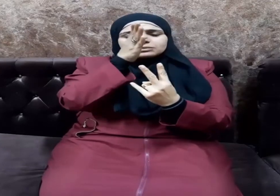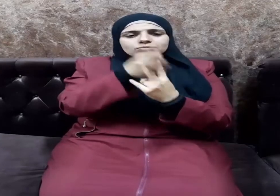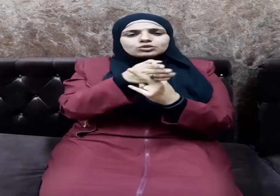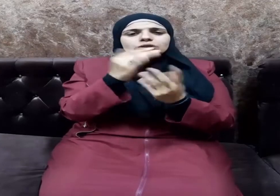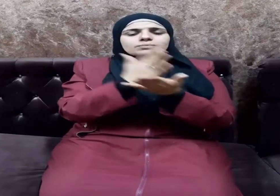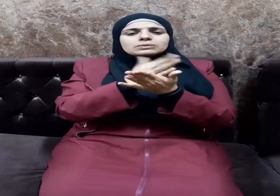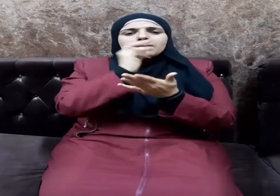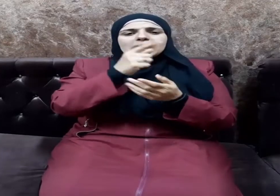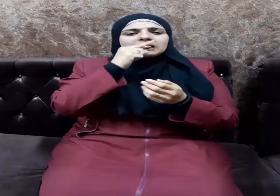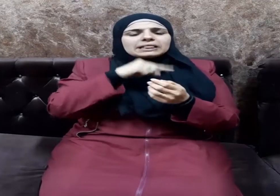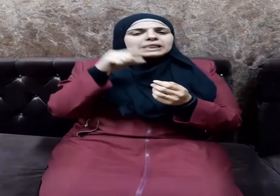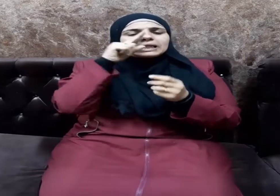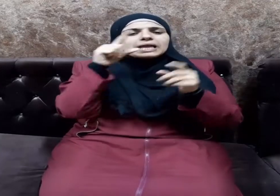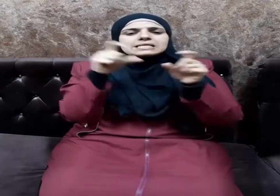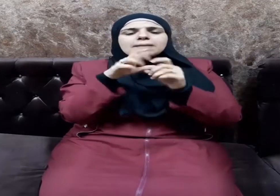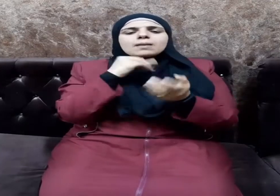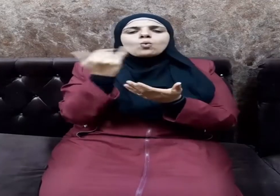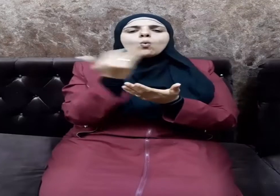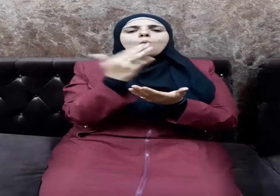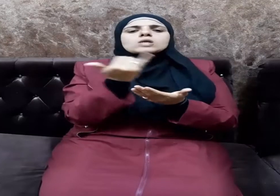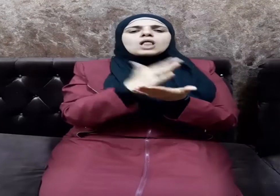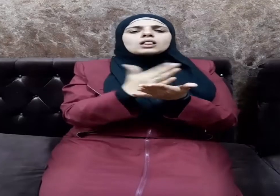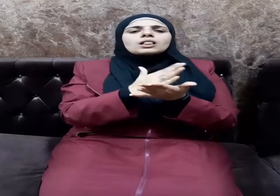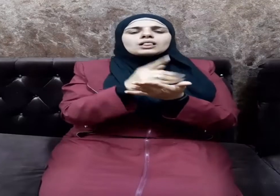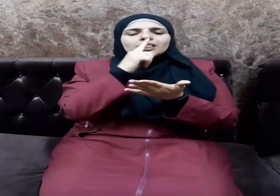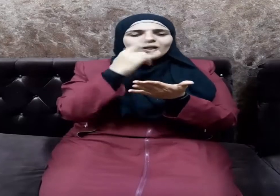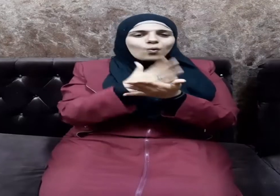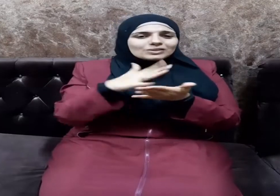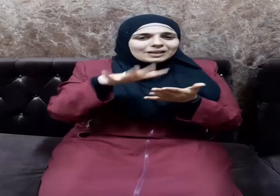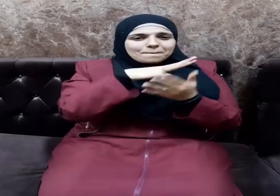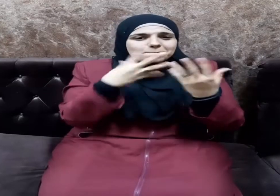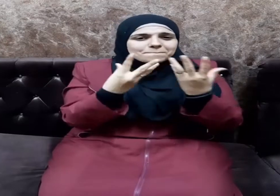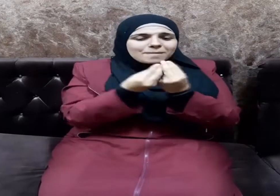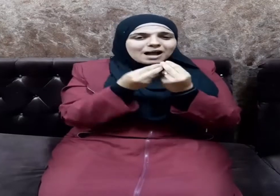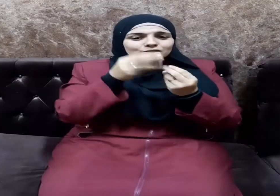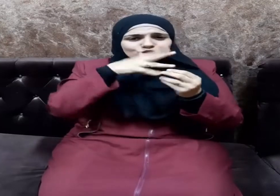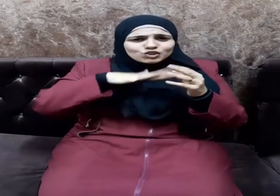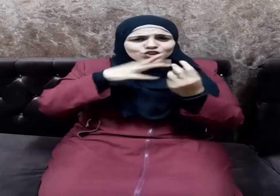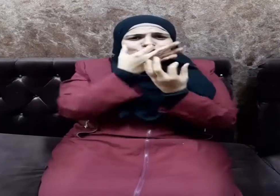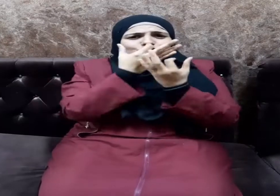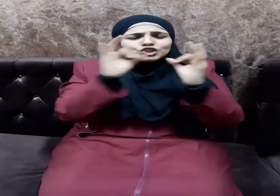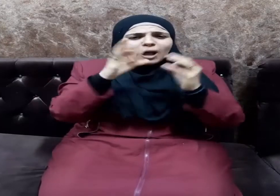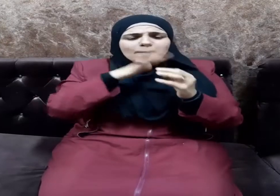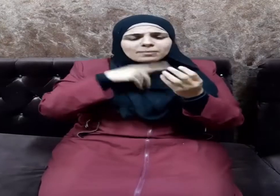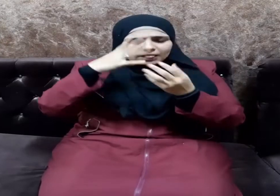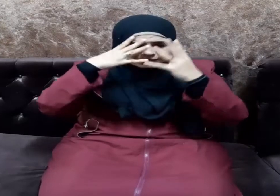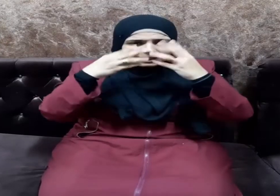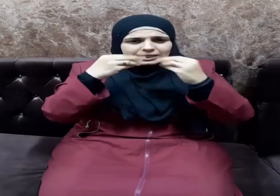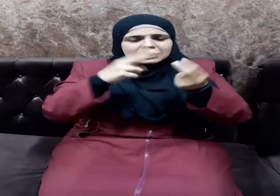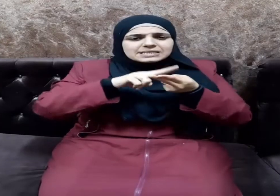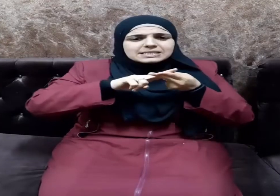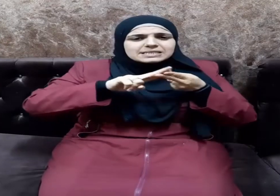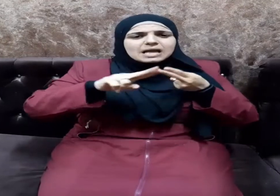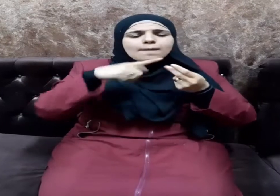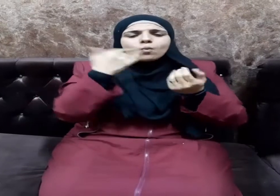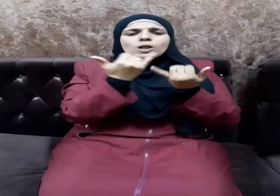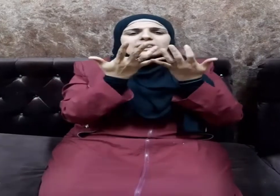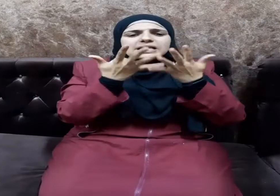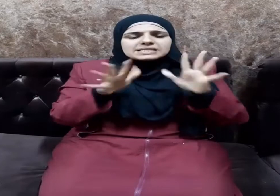منهج الإسلام الوسطي الذي شمل ضروبا من التسامح والتيسير